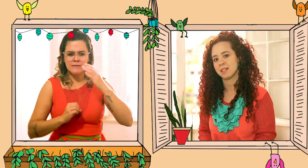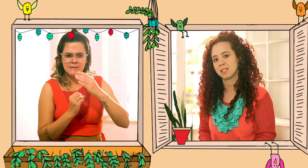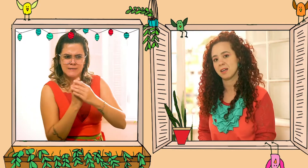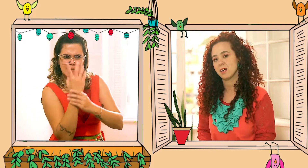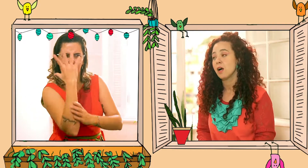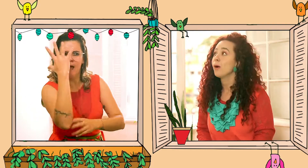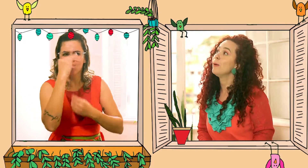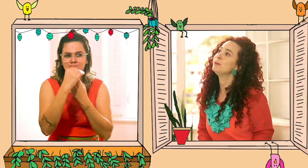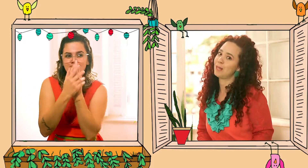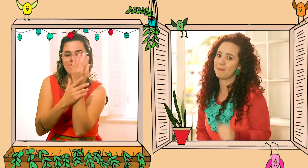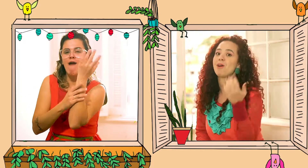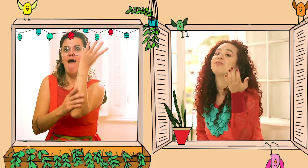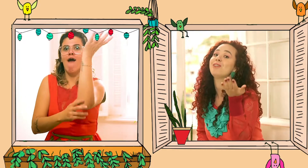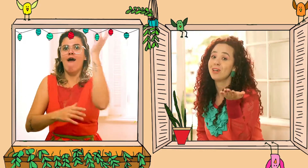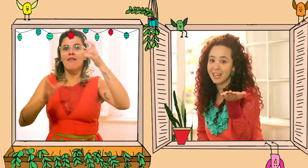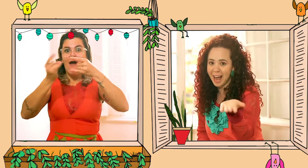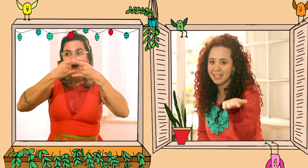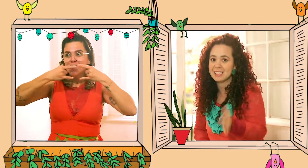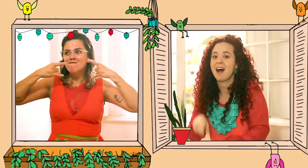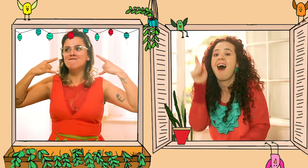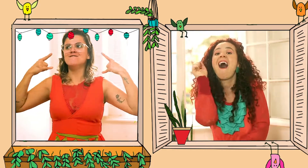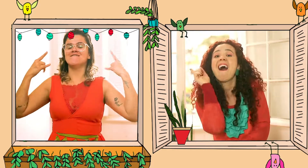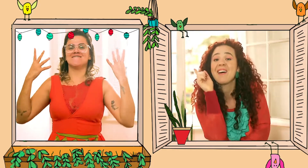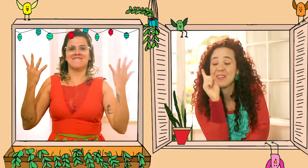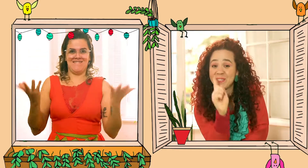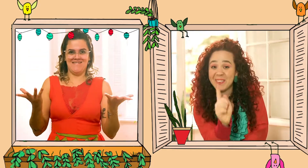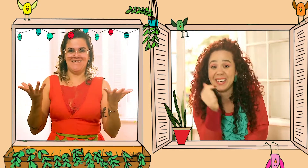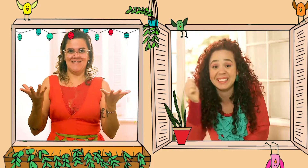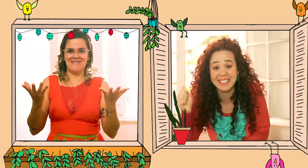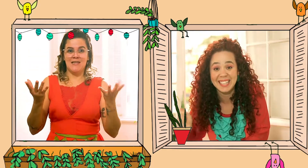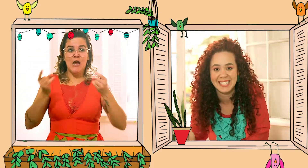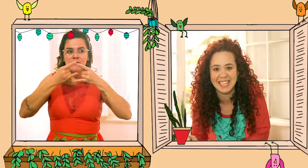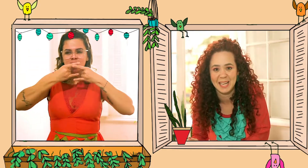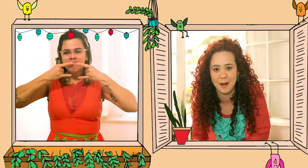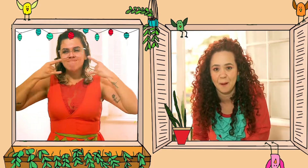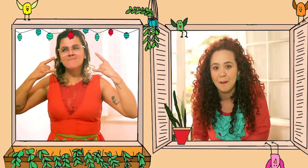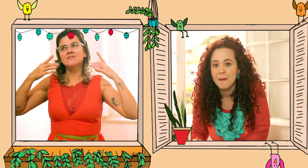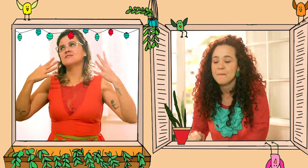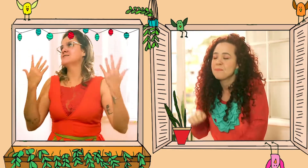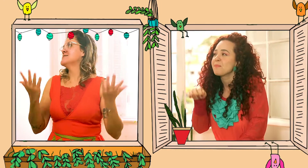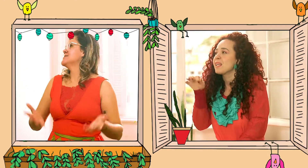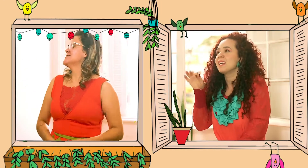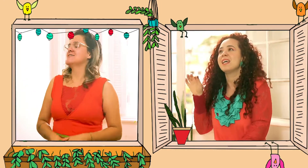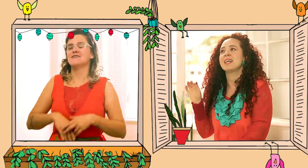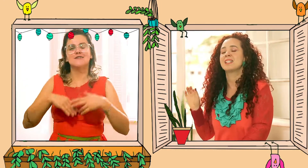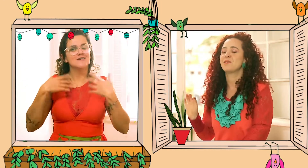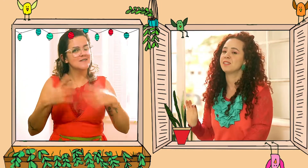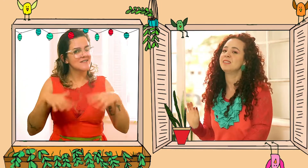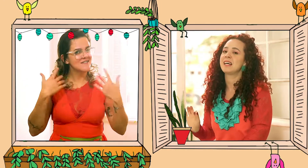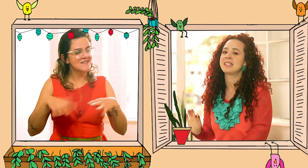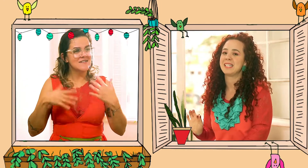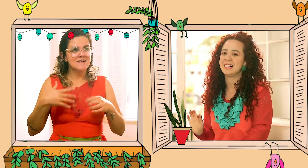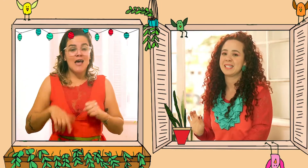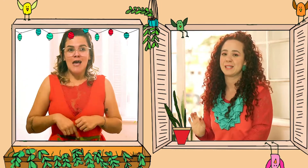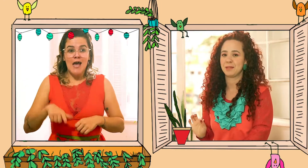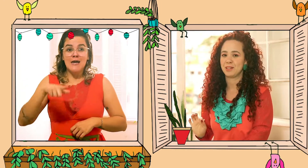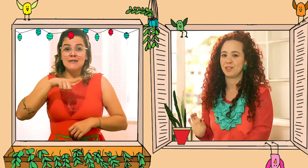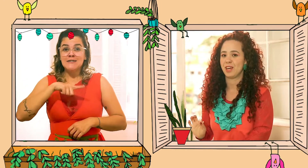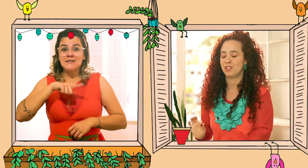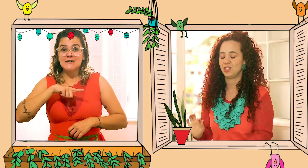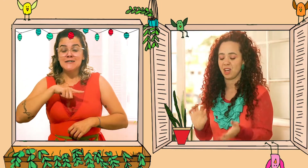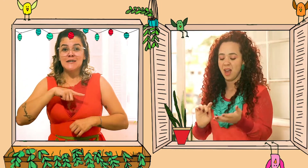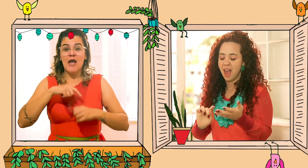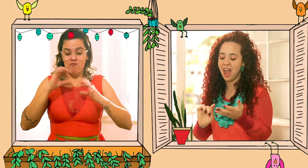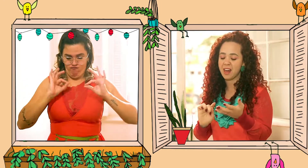uma festa com o tema floresta, a fantasia. E as fantasias,